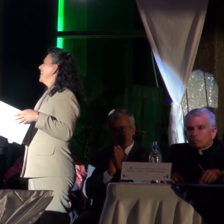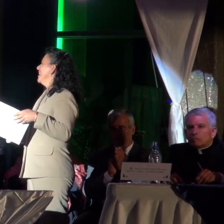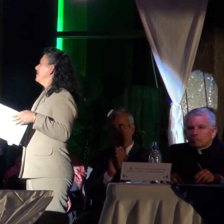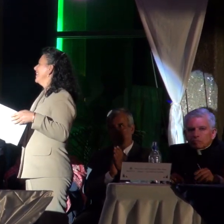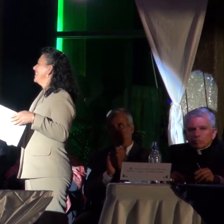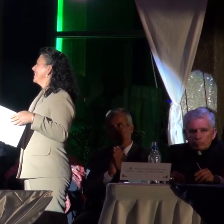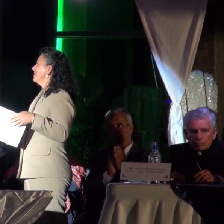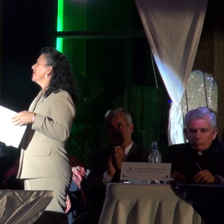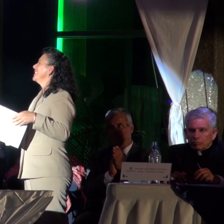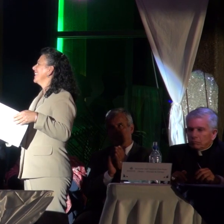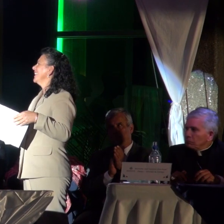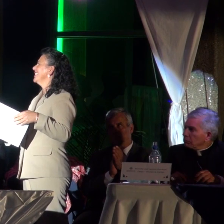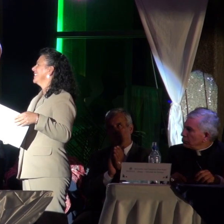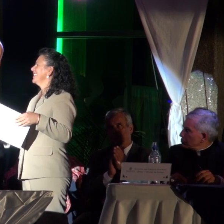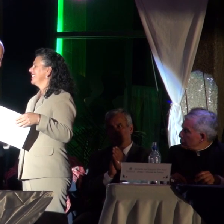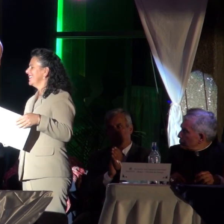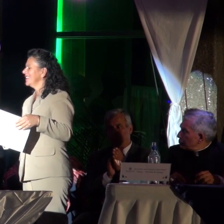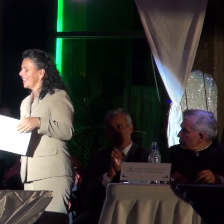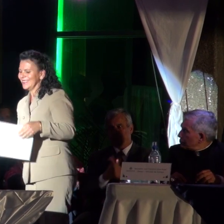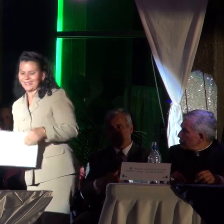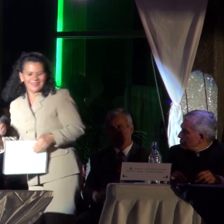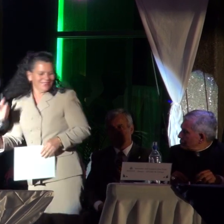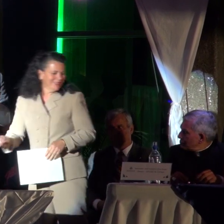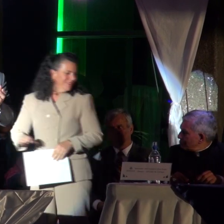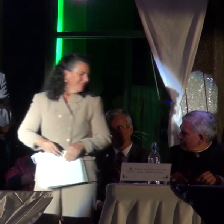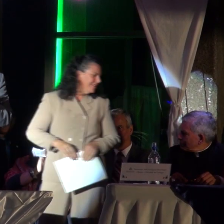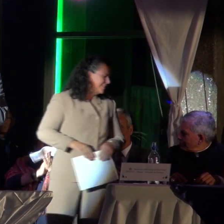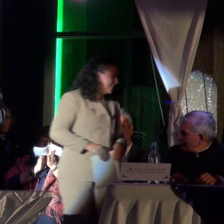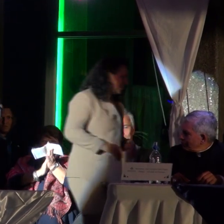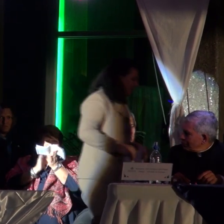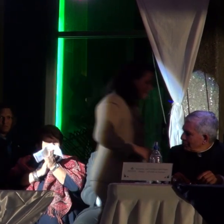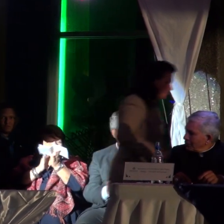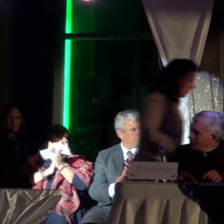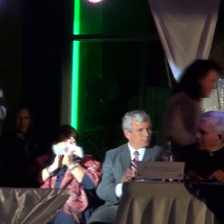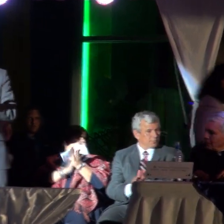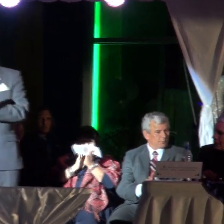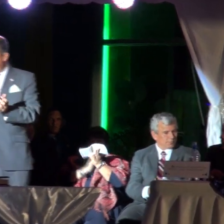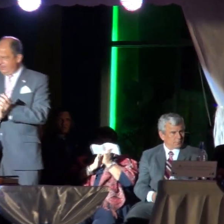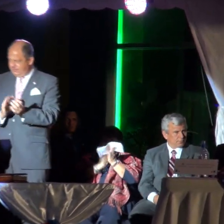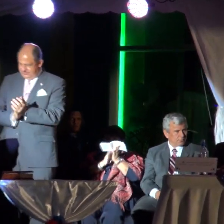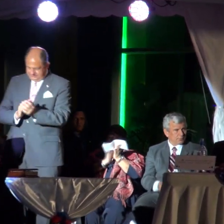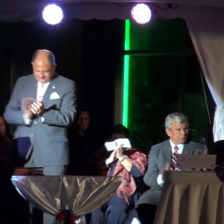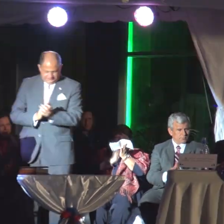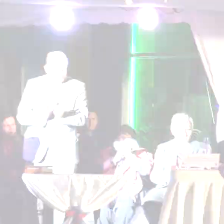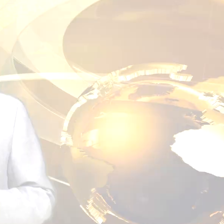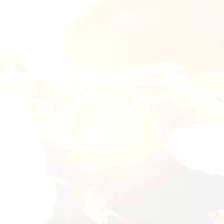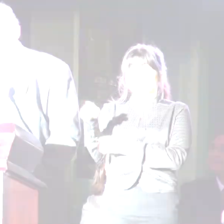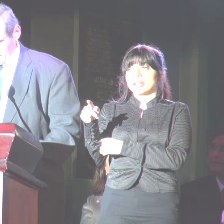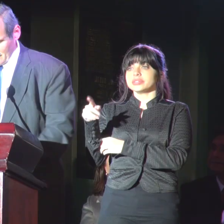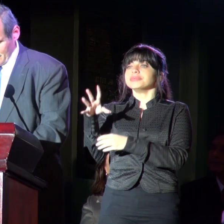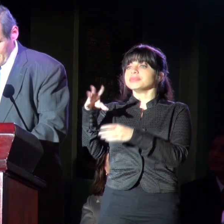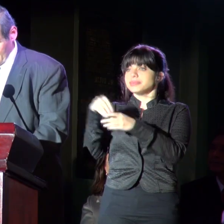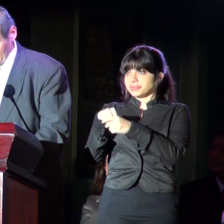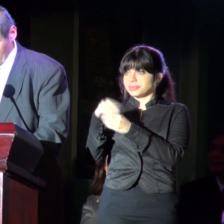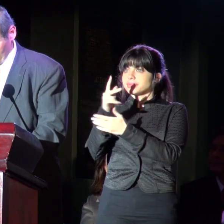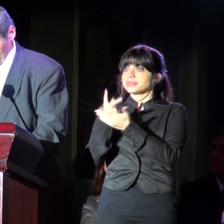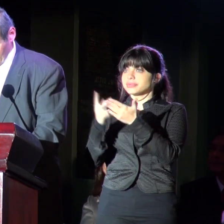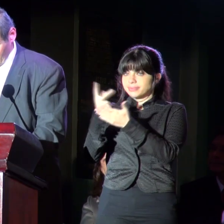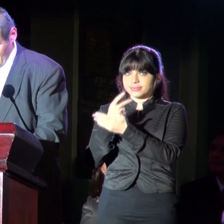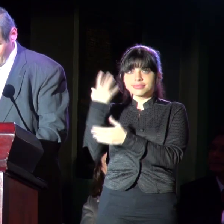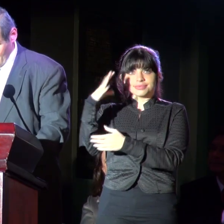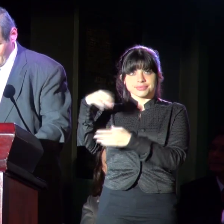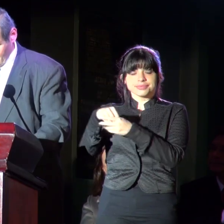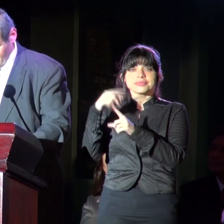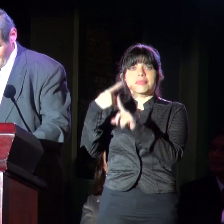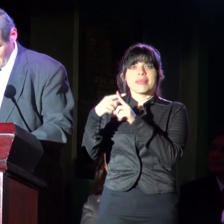respectivamente, así como para un grupo de familias que construyen un invernadero en San Carlos de Tarrasú. La provincia de Cartago